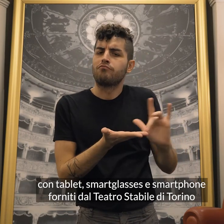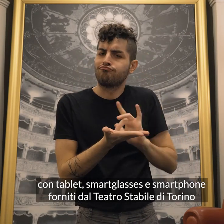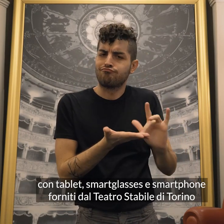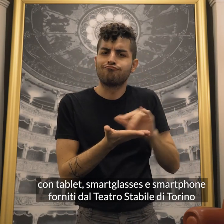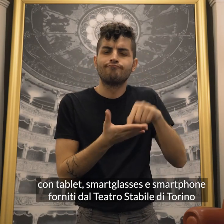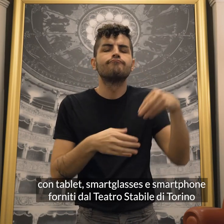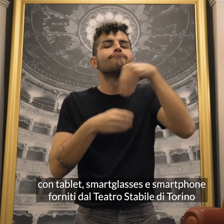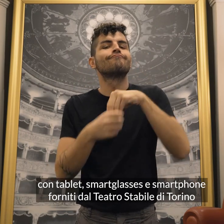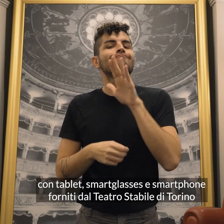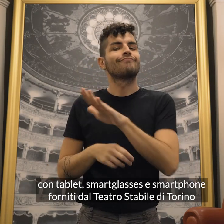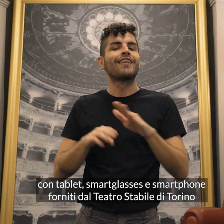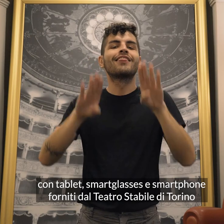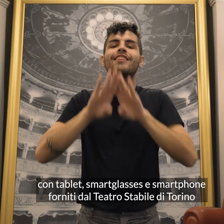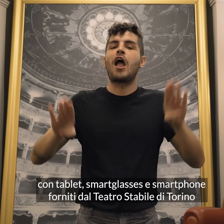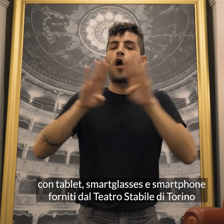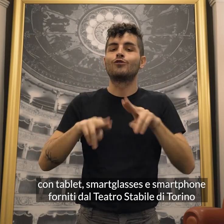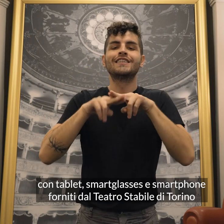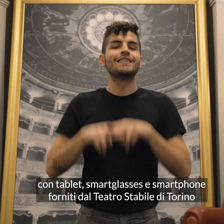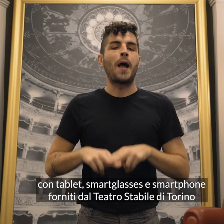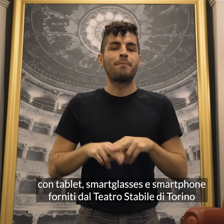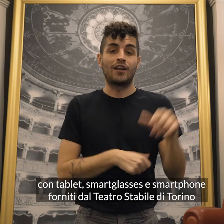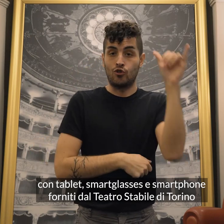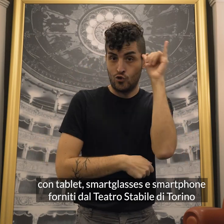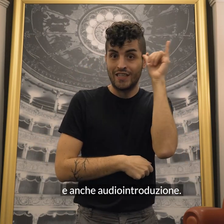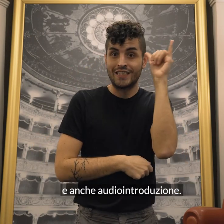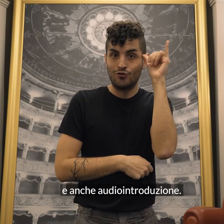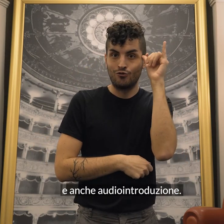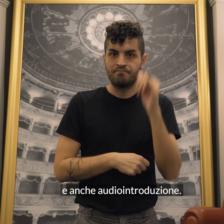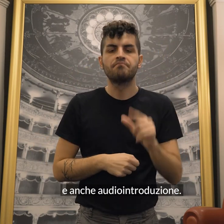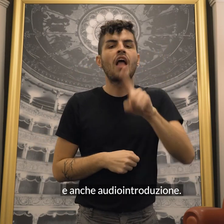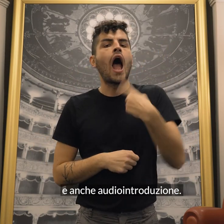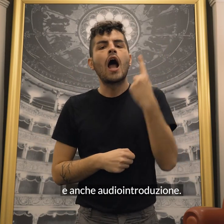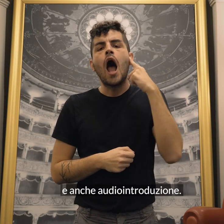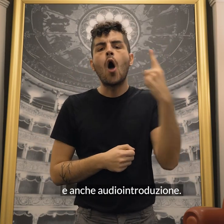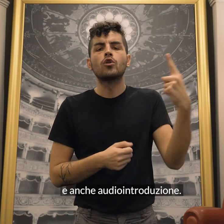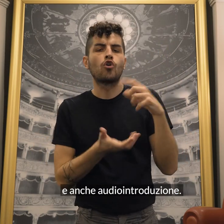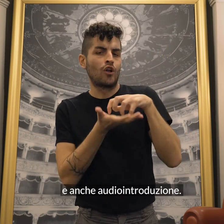smartphone forniti dal Teatro Stabile di Torino e anche audiointroduzione.